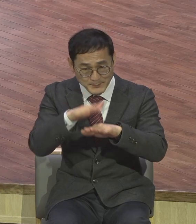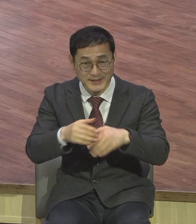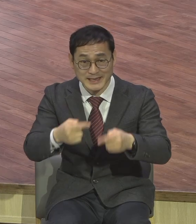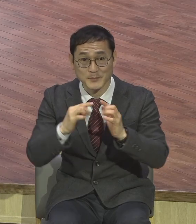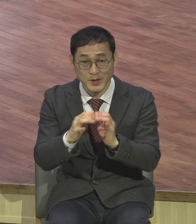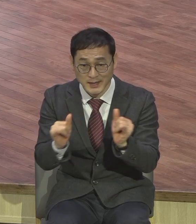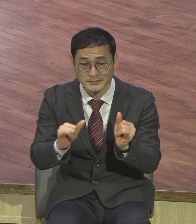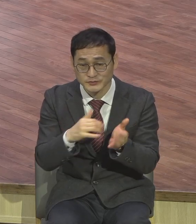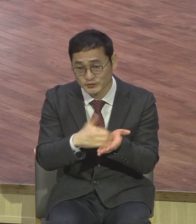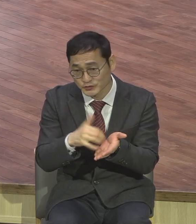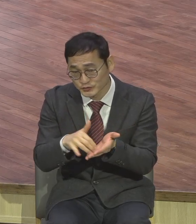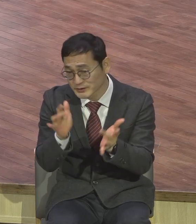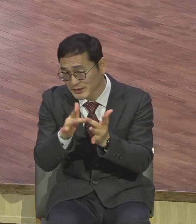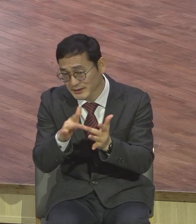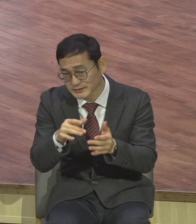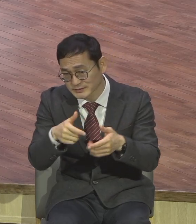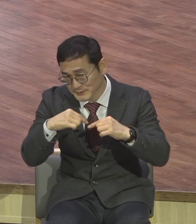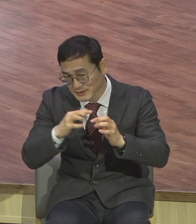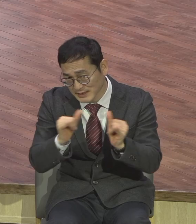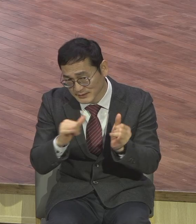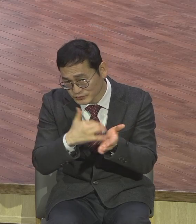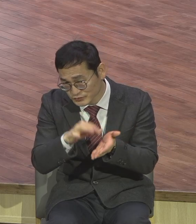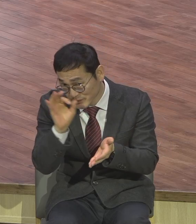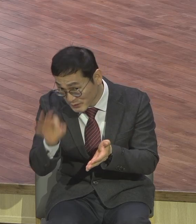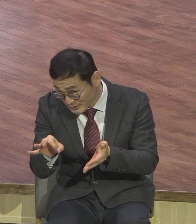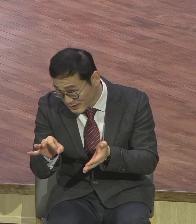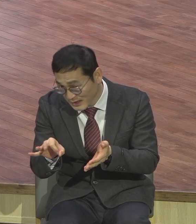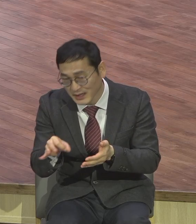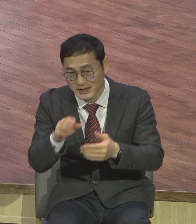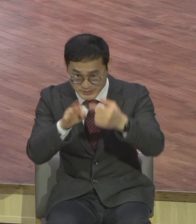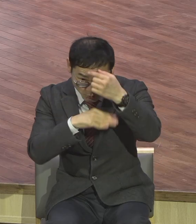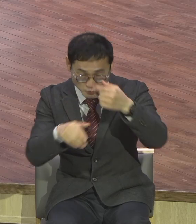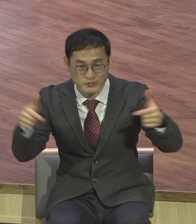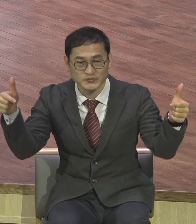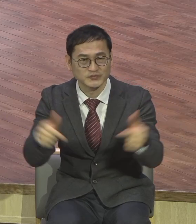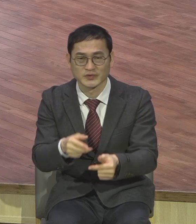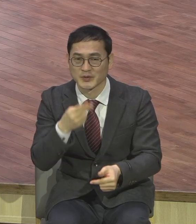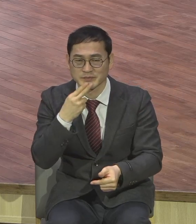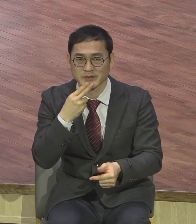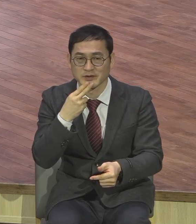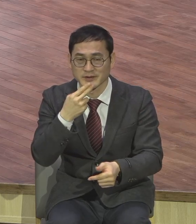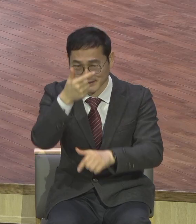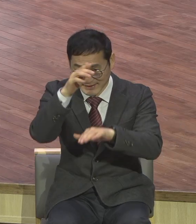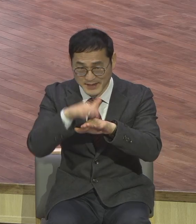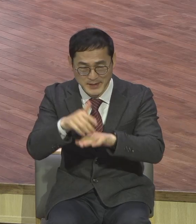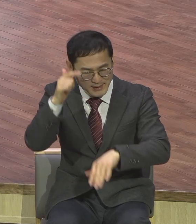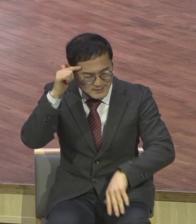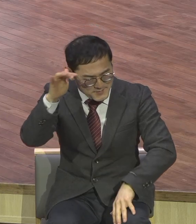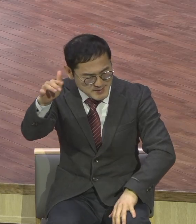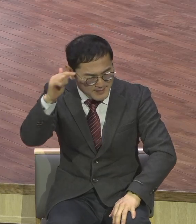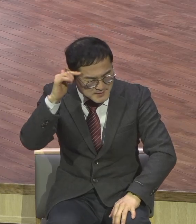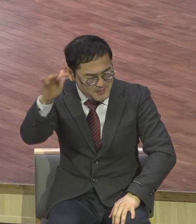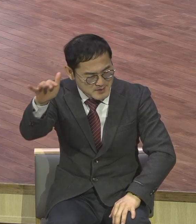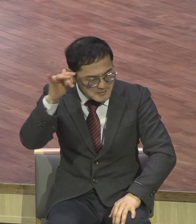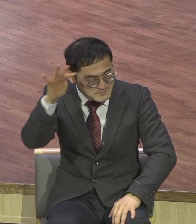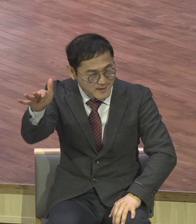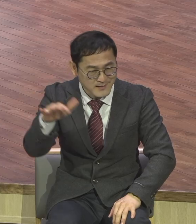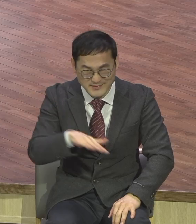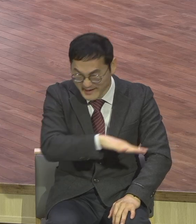거의 성도가 줄지 않고 예배에 대한 열망이 더 뜨거워지고 있다는 보고입니다